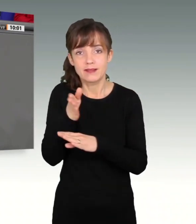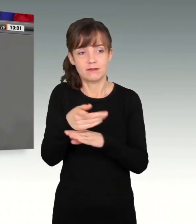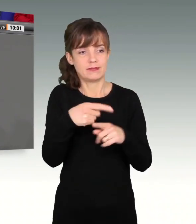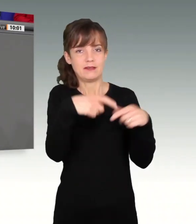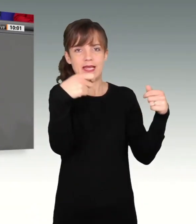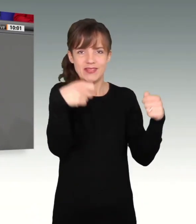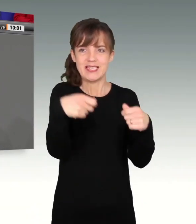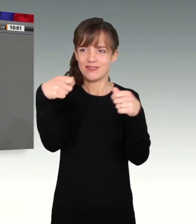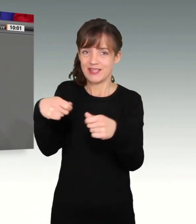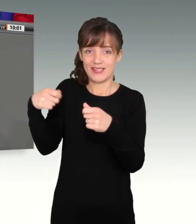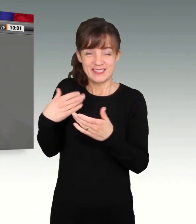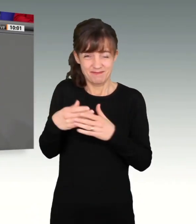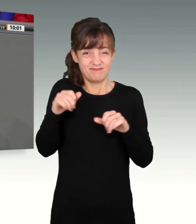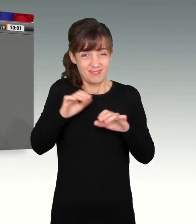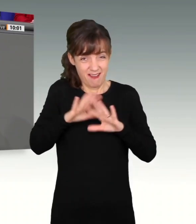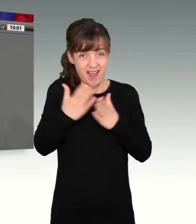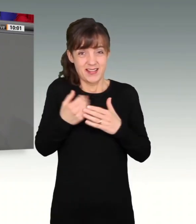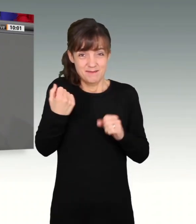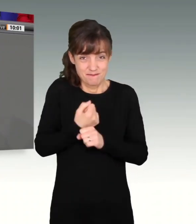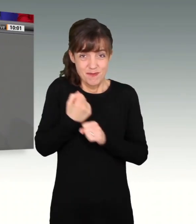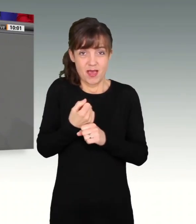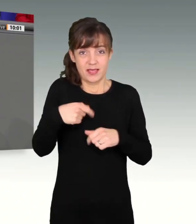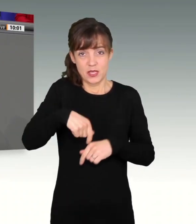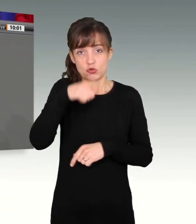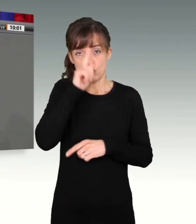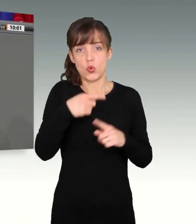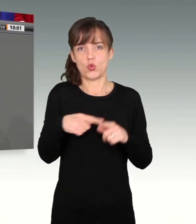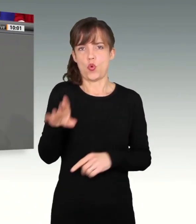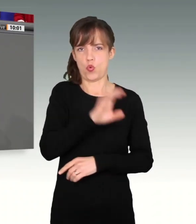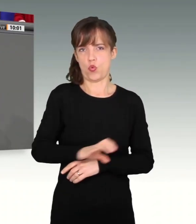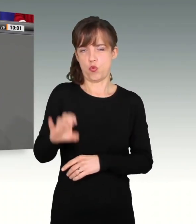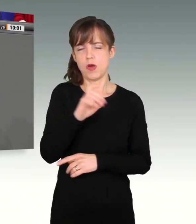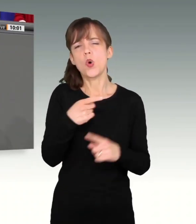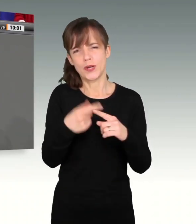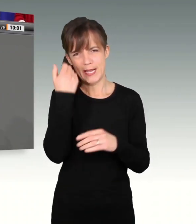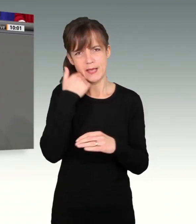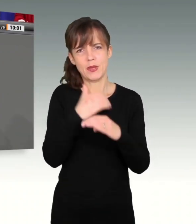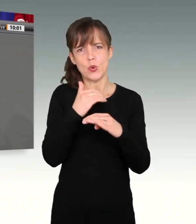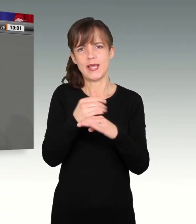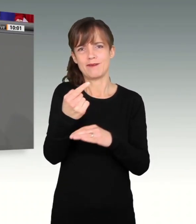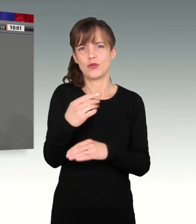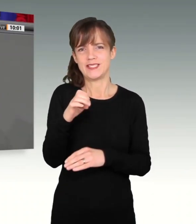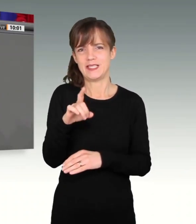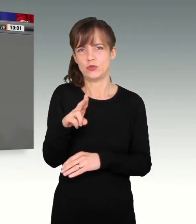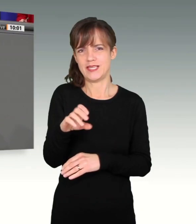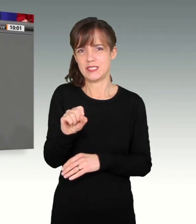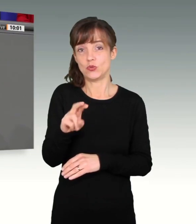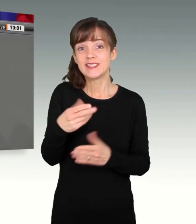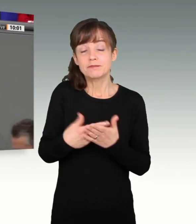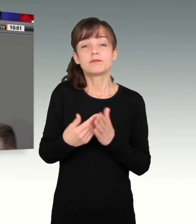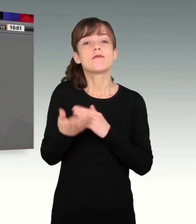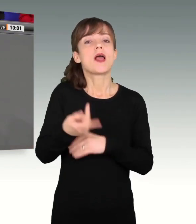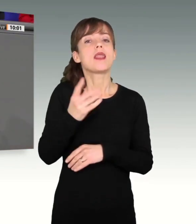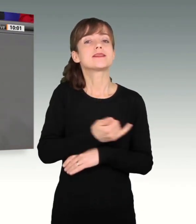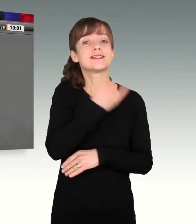all das ermöglichen wir in Deutschland und in Europa. Und liebe Kollegen von der CDU und CSU, das war letztes Jahr